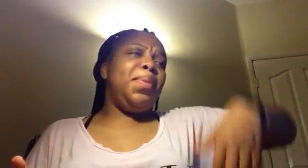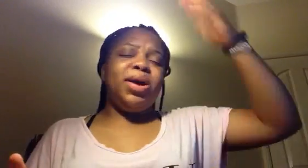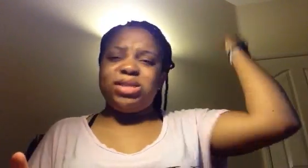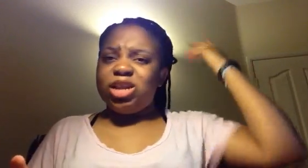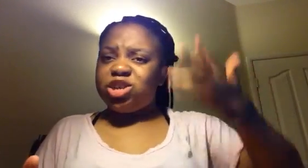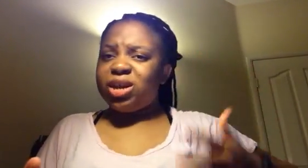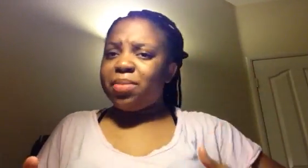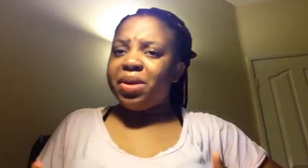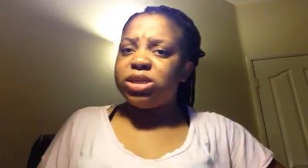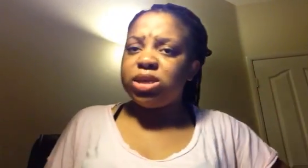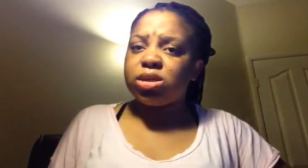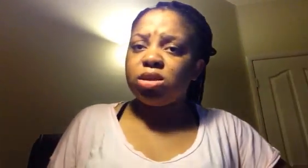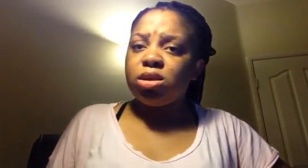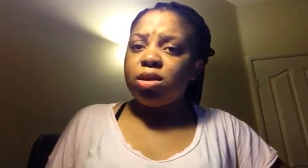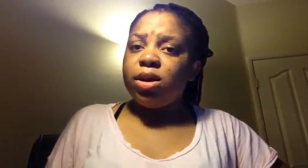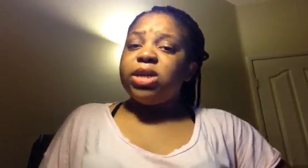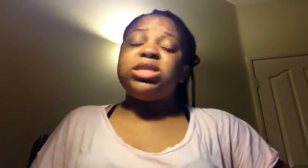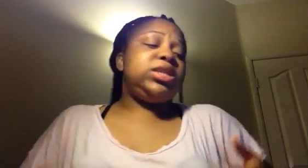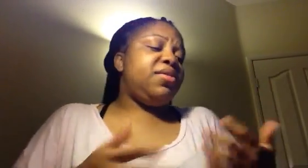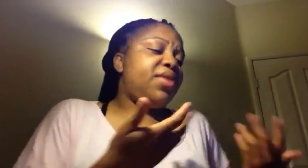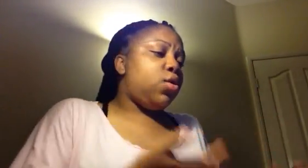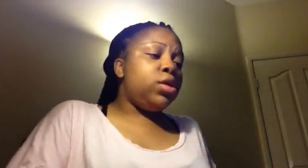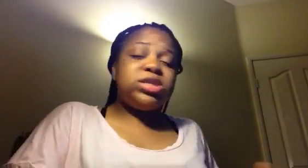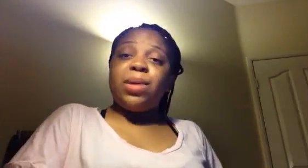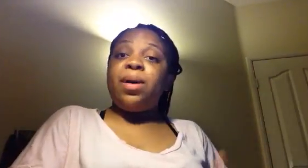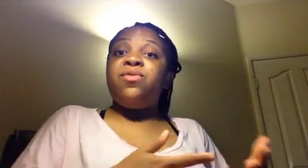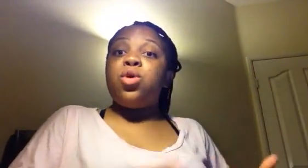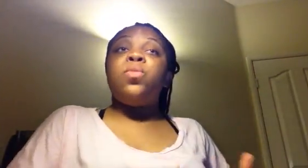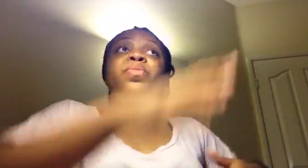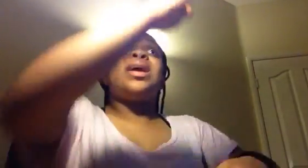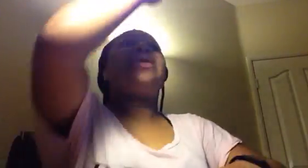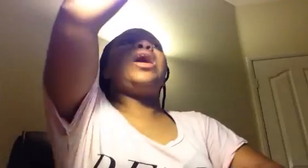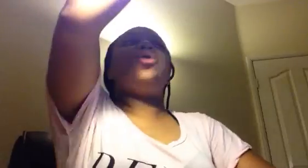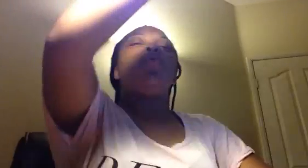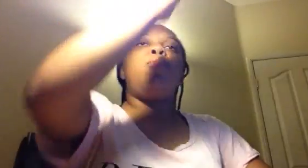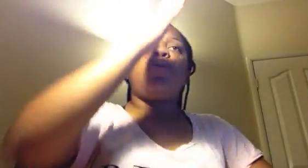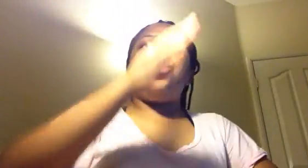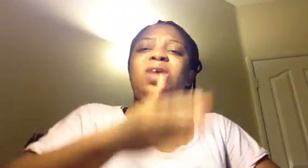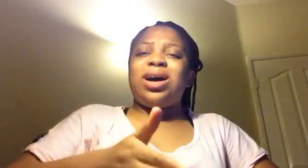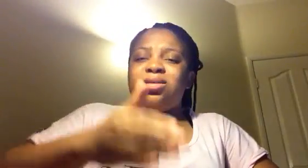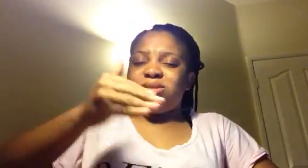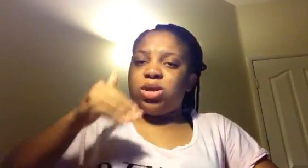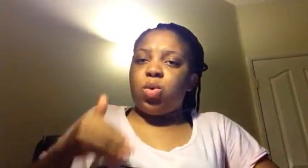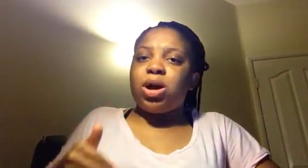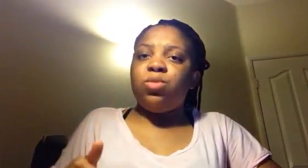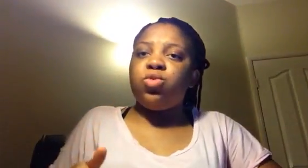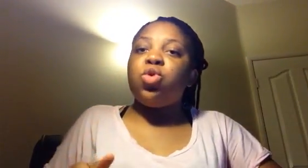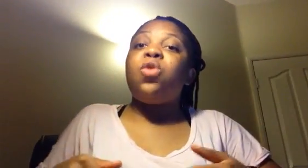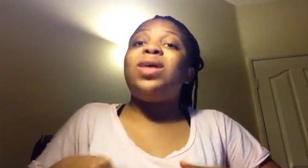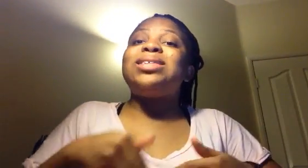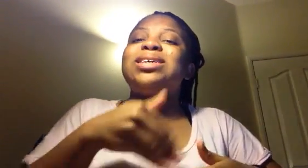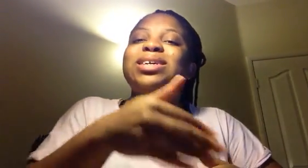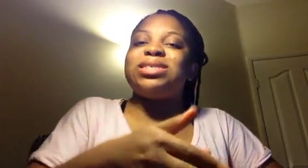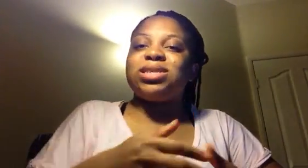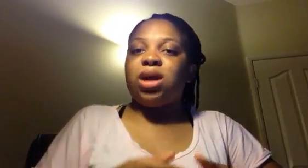buzzer les gens avec des bêtises. Si c'est vrai ou pas, quand le moro va rentrer au Cameroun, on va adresser ça.